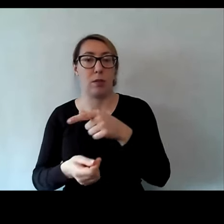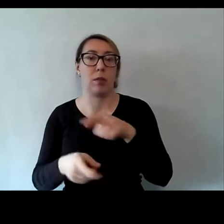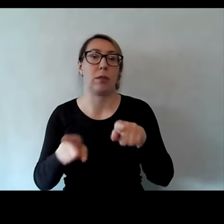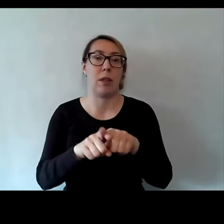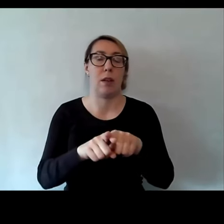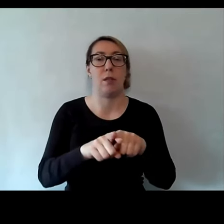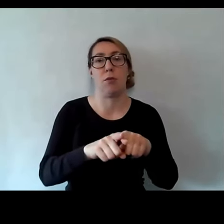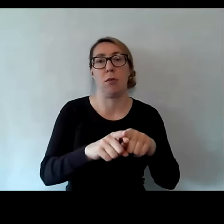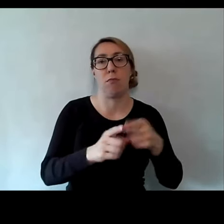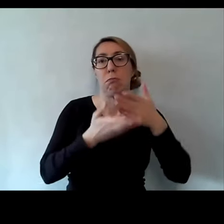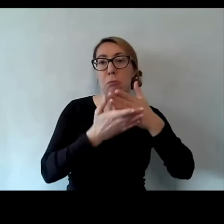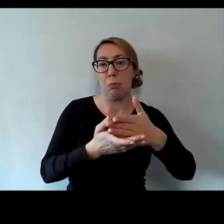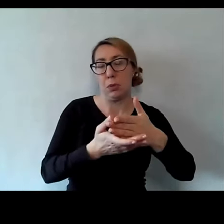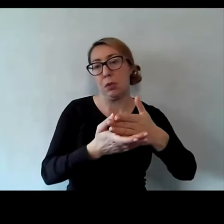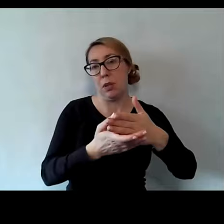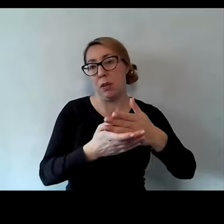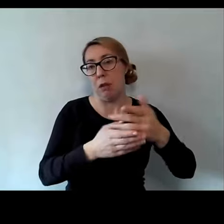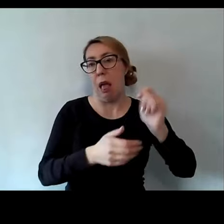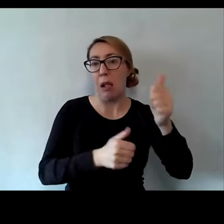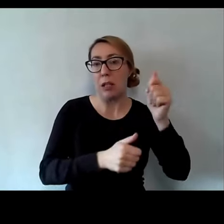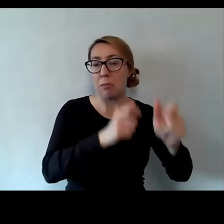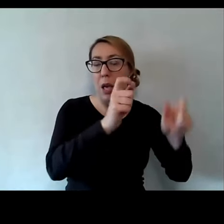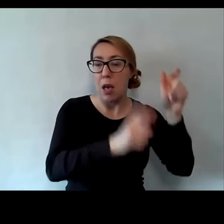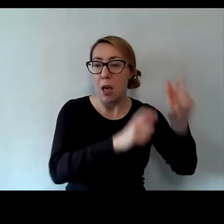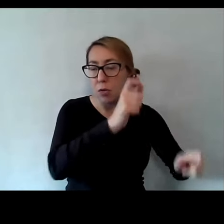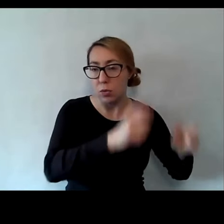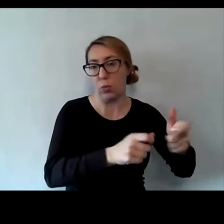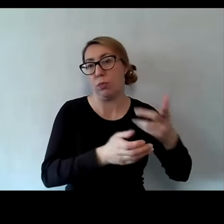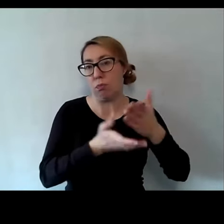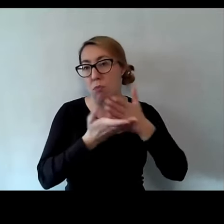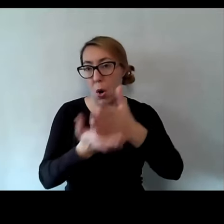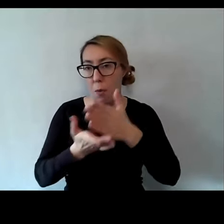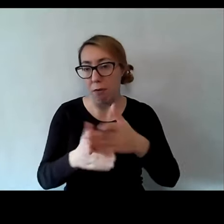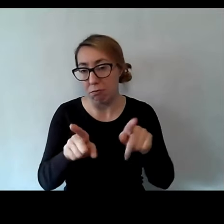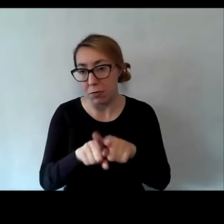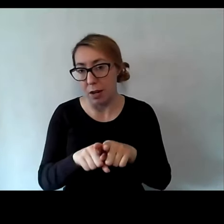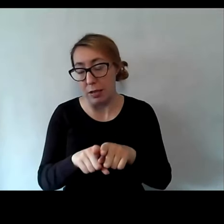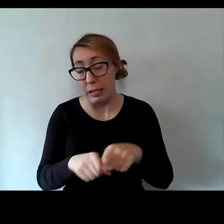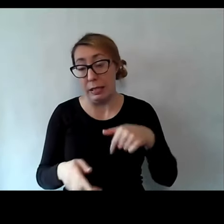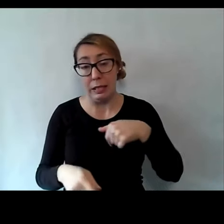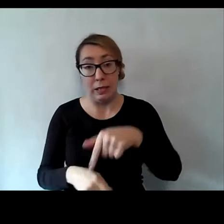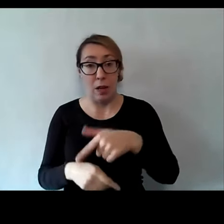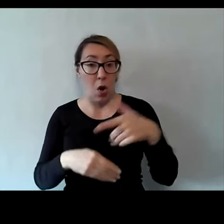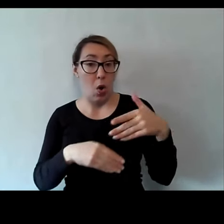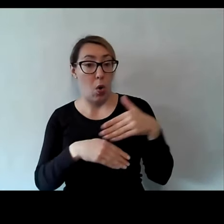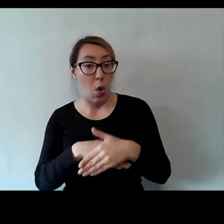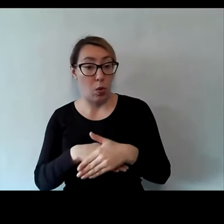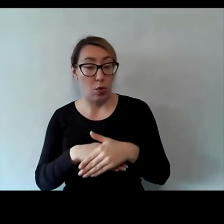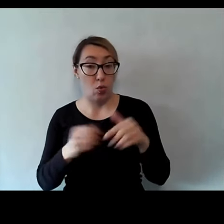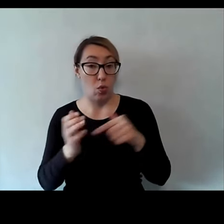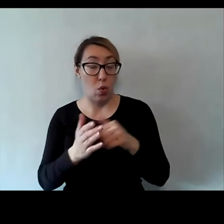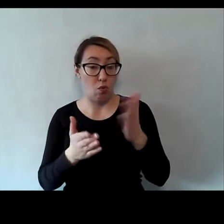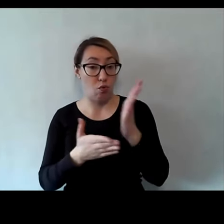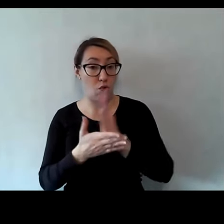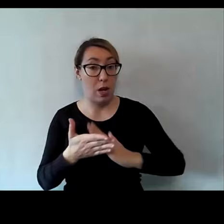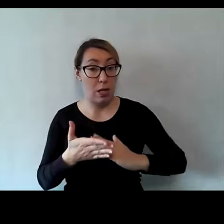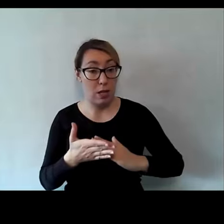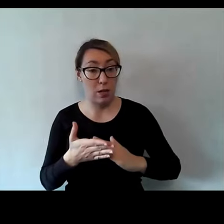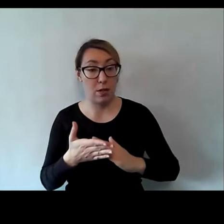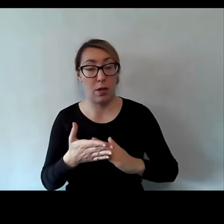merytoryczne naszych ekspertów i mentorów. Właśnie kończymy tą edycję